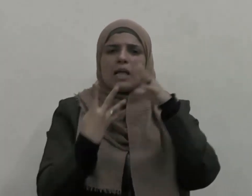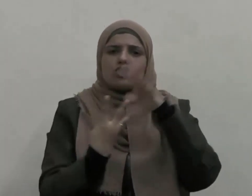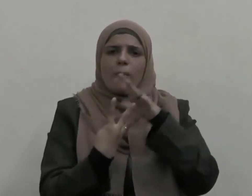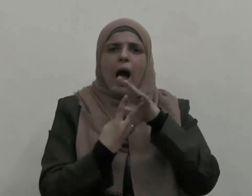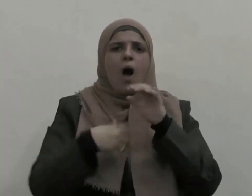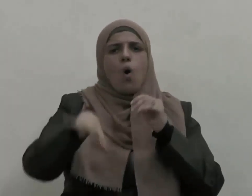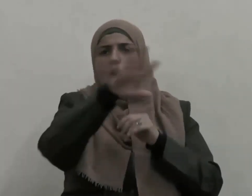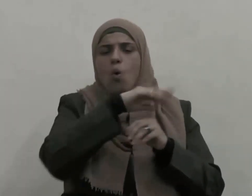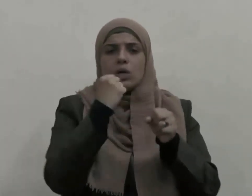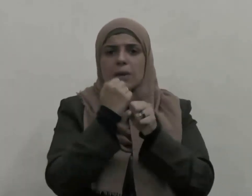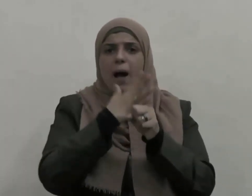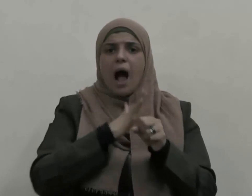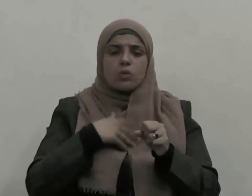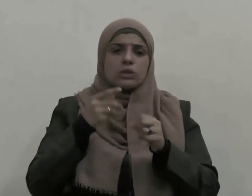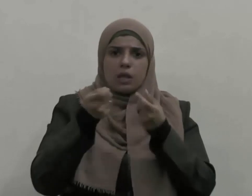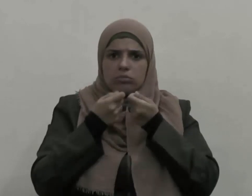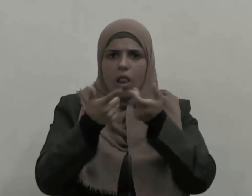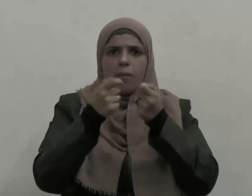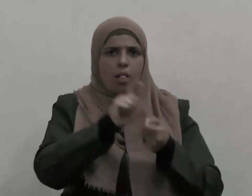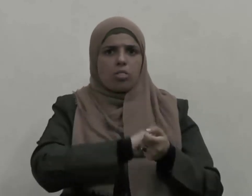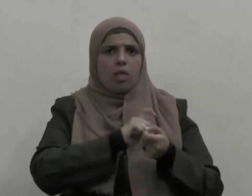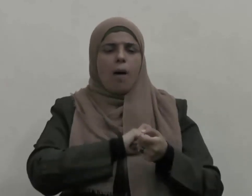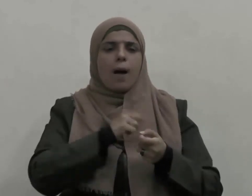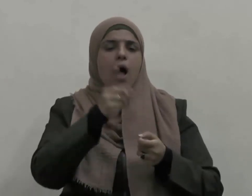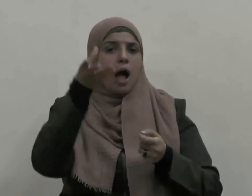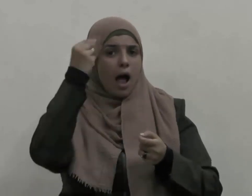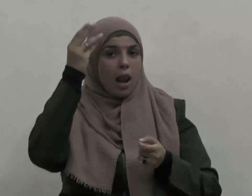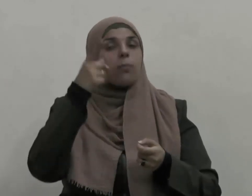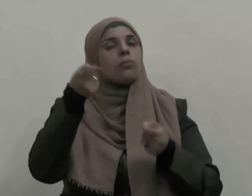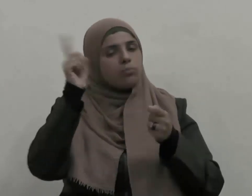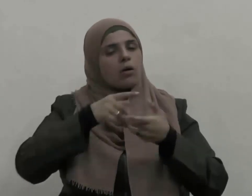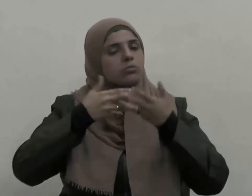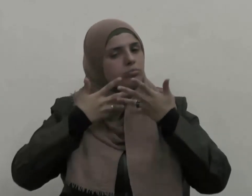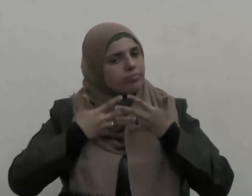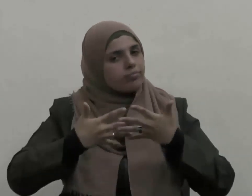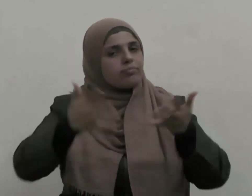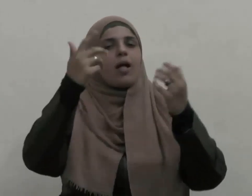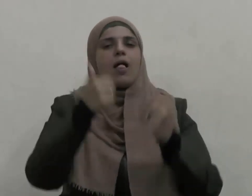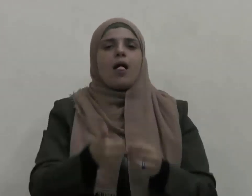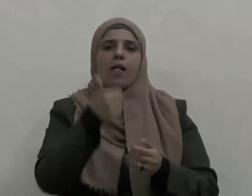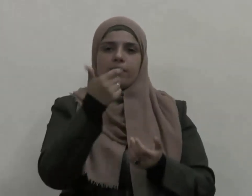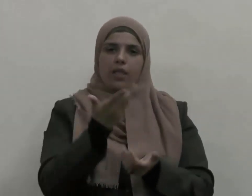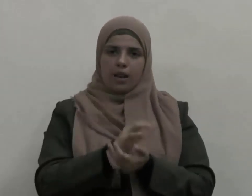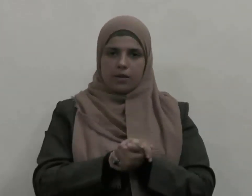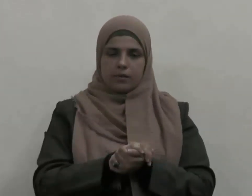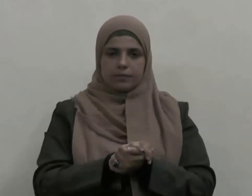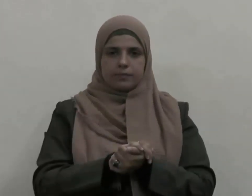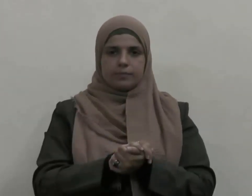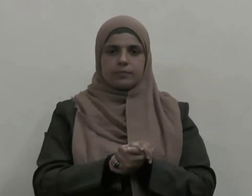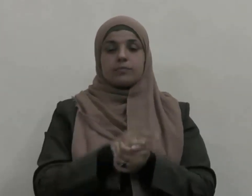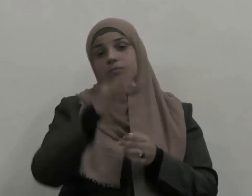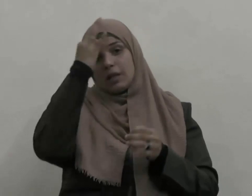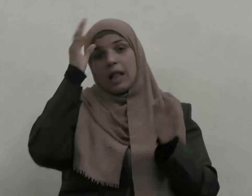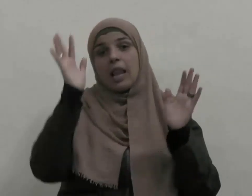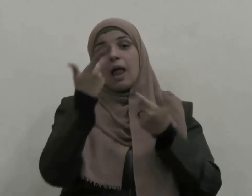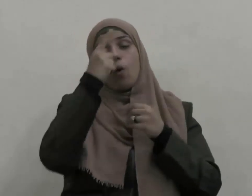العلم ورعايتهم فالأولوية لذلك وإن كانت الحاجة ماسة